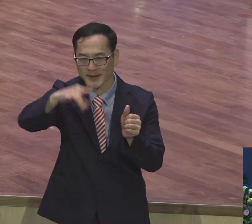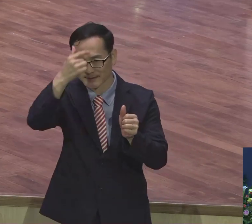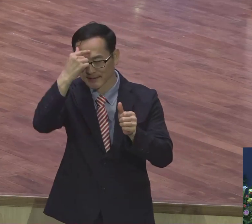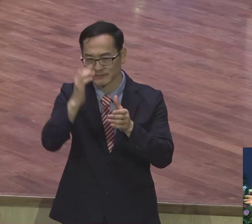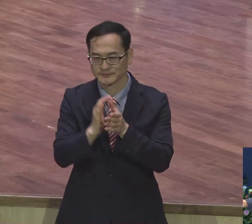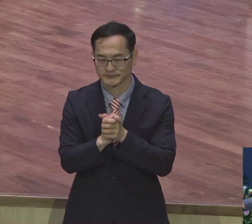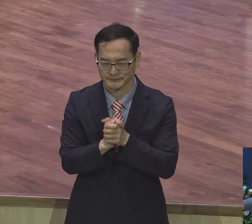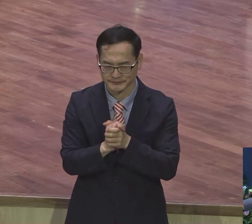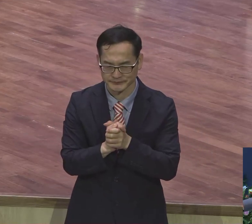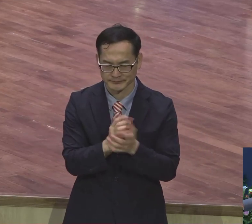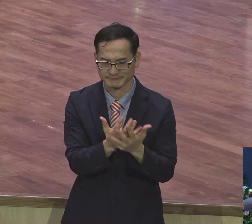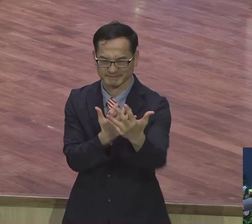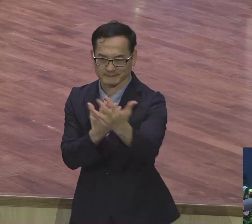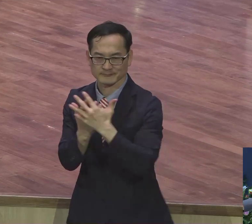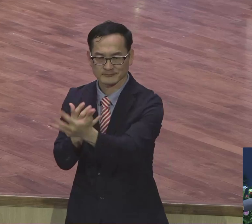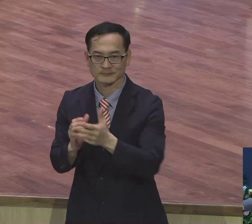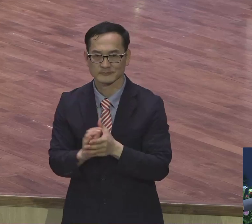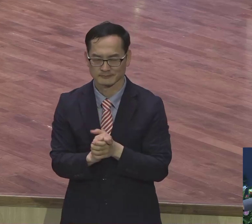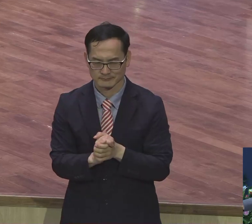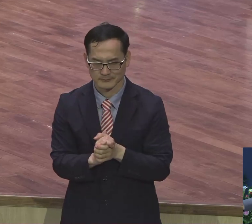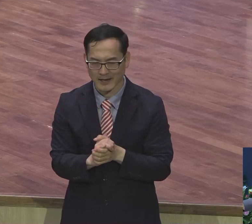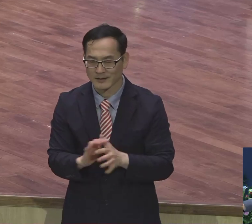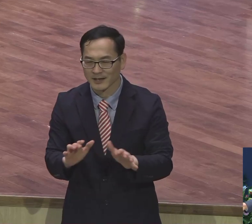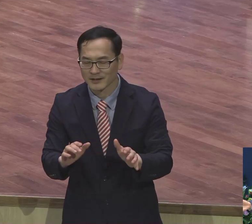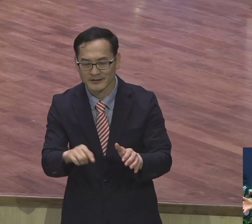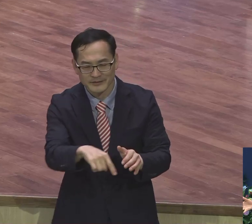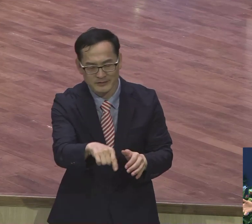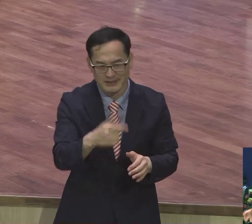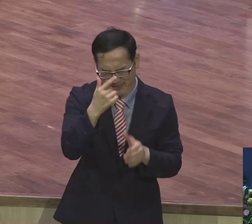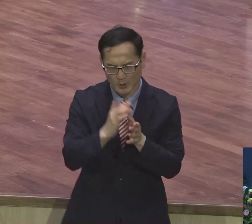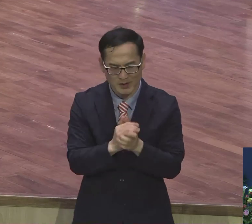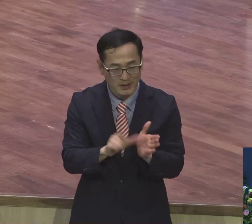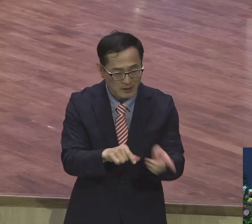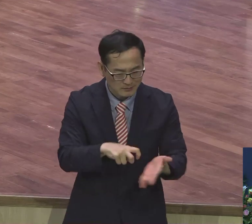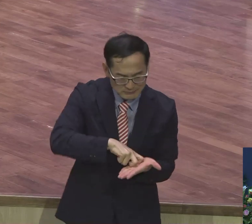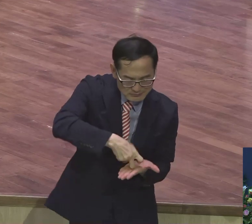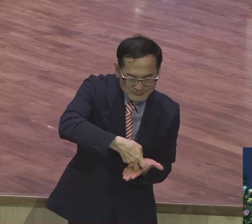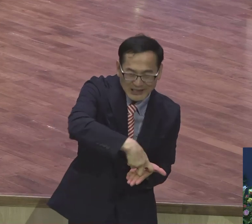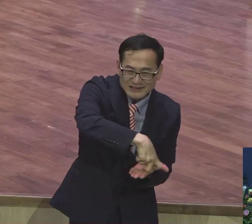기도를 가는데 늘 보던 안전병이요. 늘 보던 안전병이.